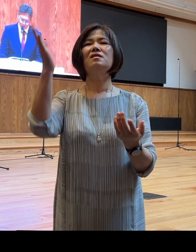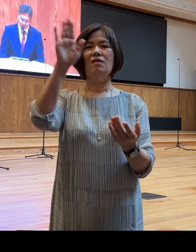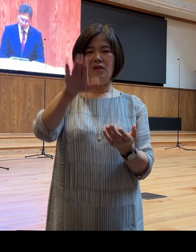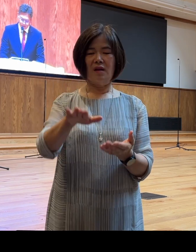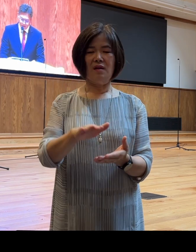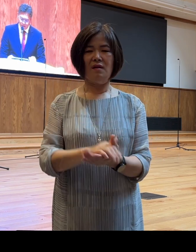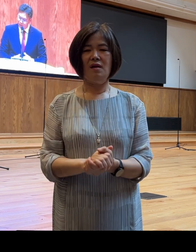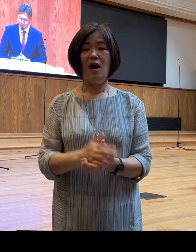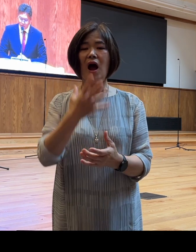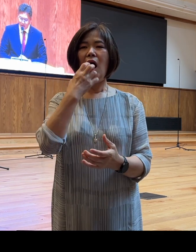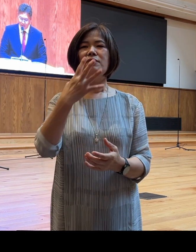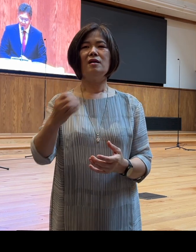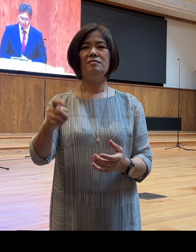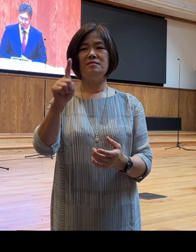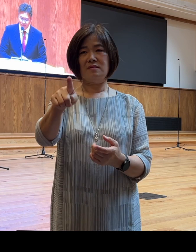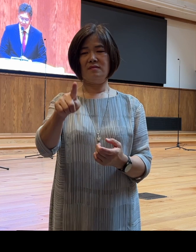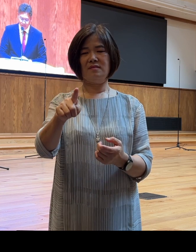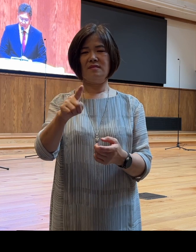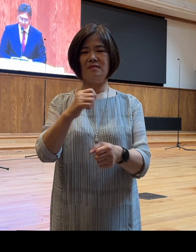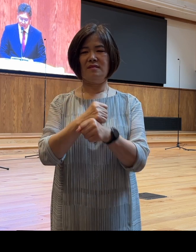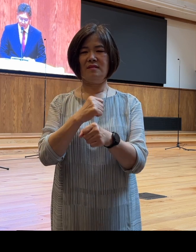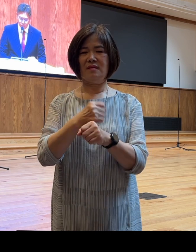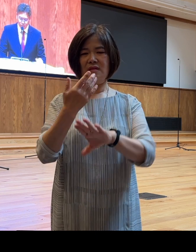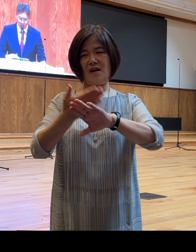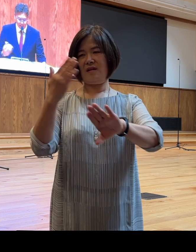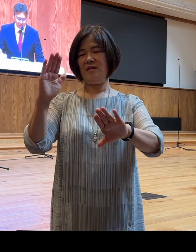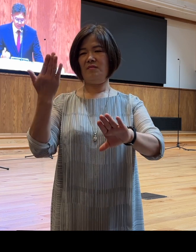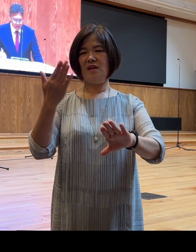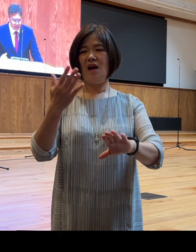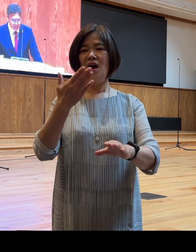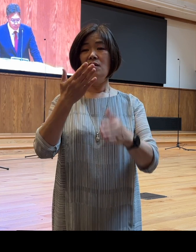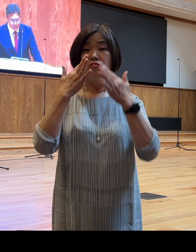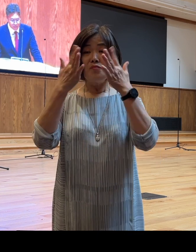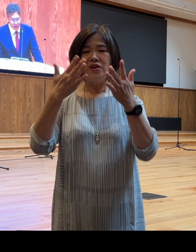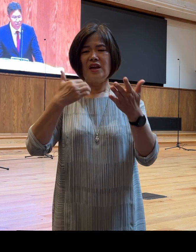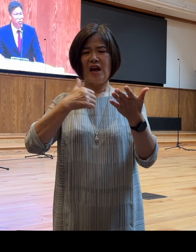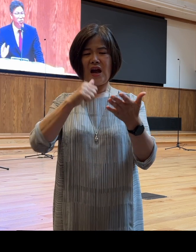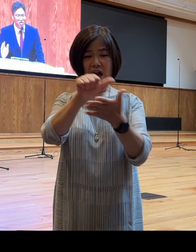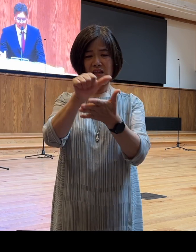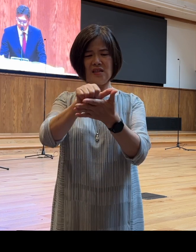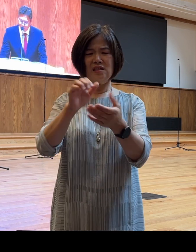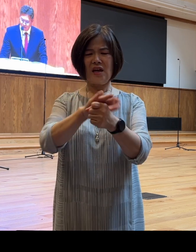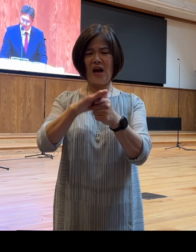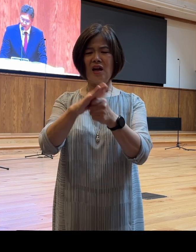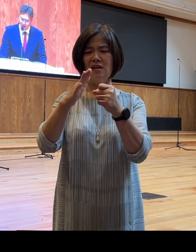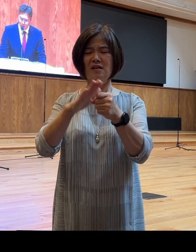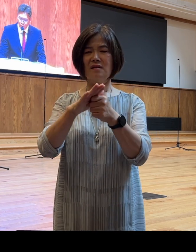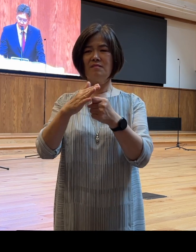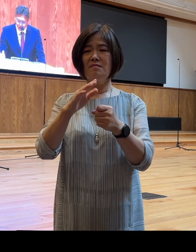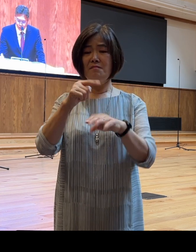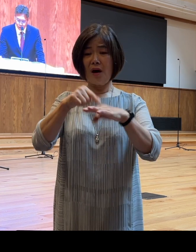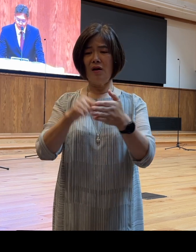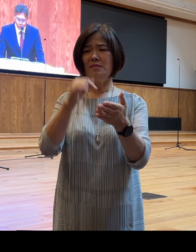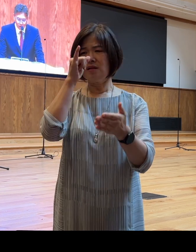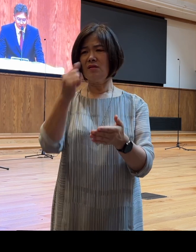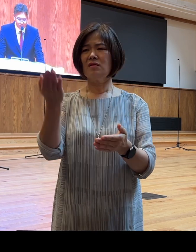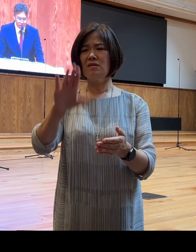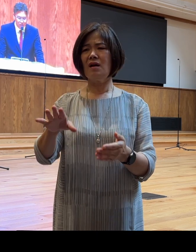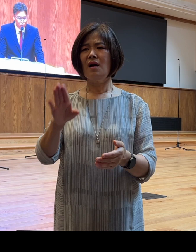아브라함은 그렇게 하지 않았어요 분명히 아들을 사랑하는 아브라함의 마음이 적지 않았는데 왜 하루, 왜 이틀 식량을 줘서